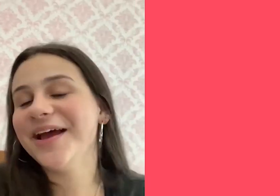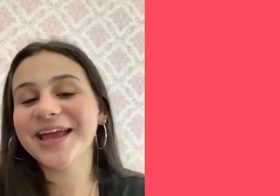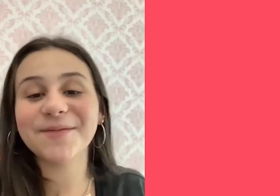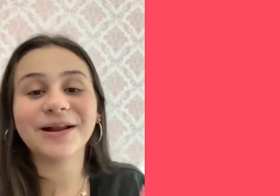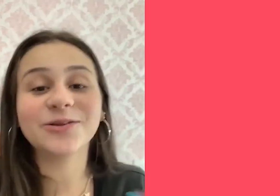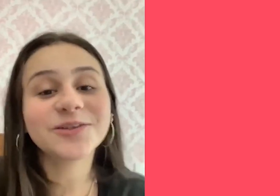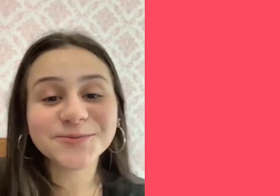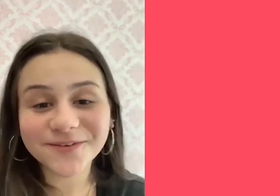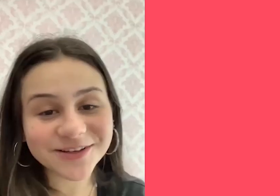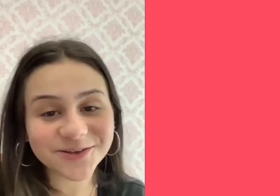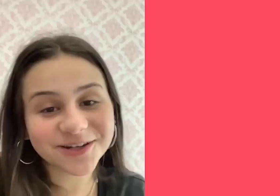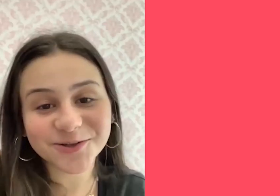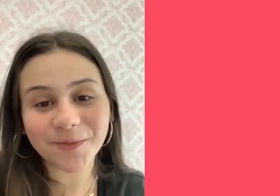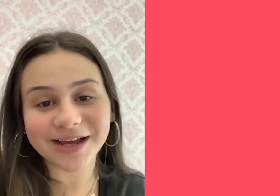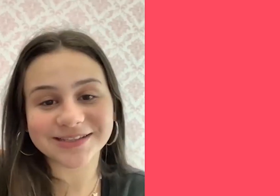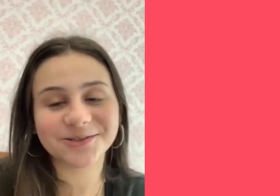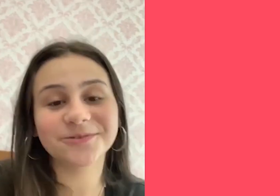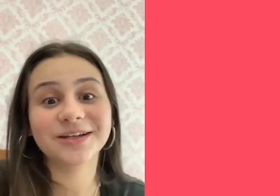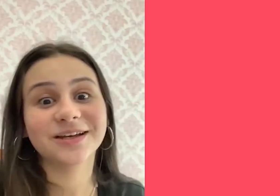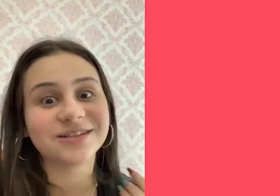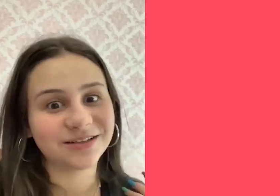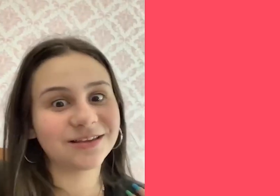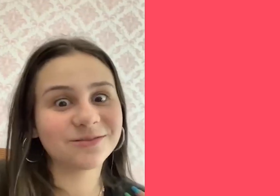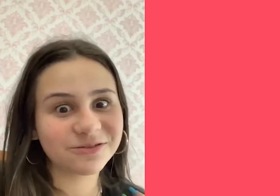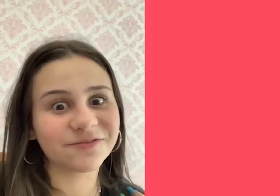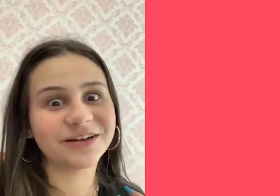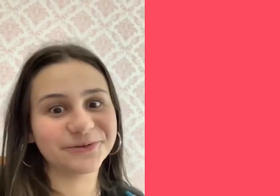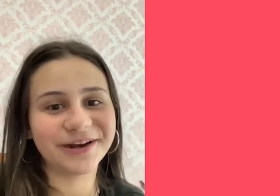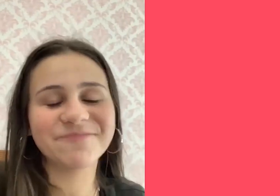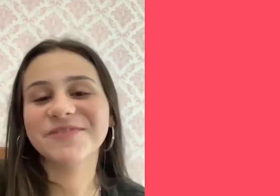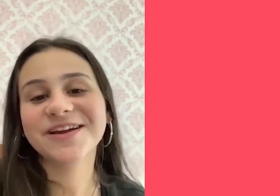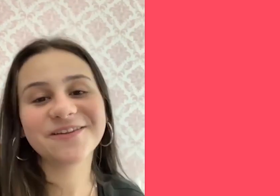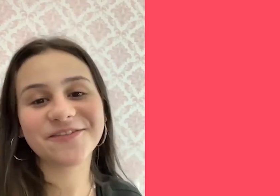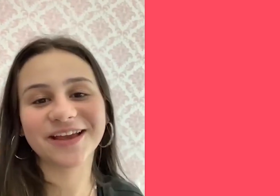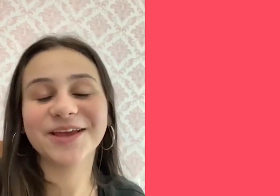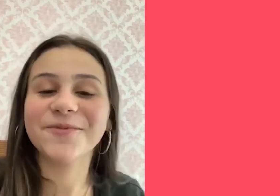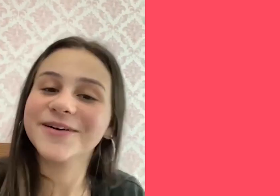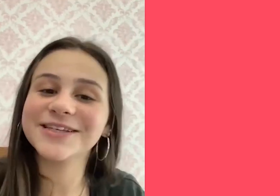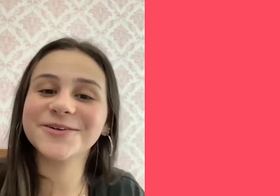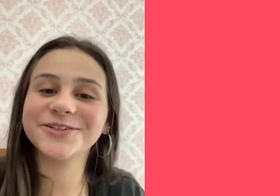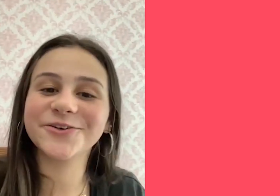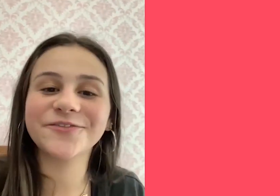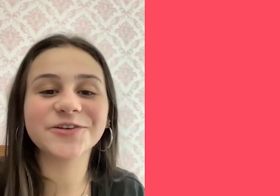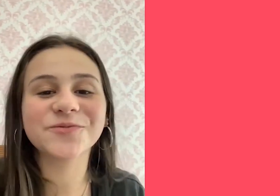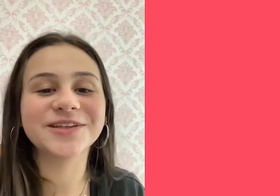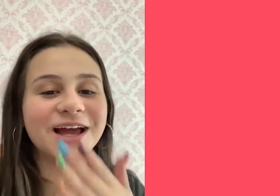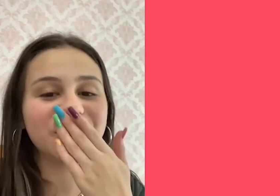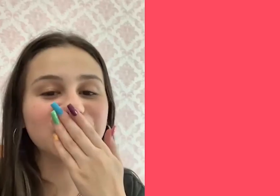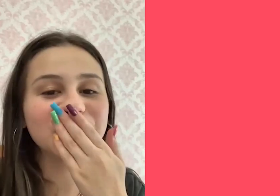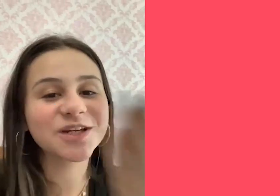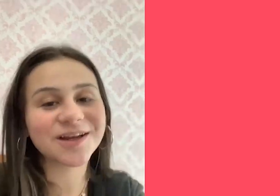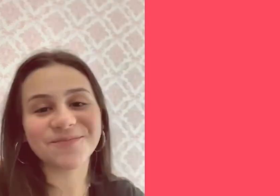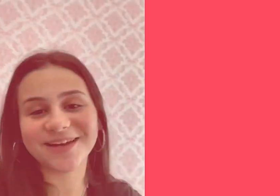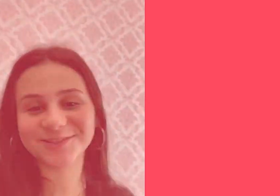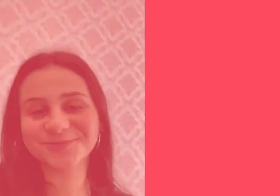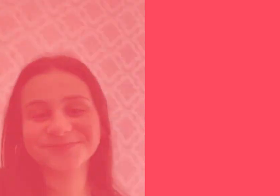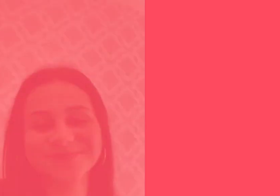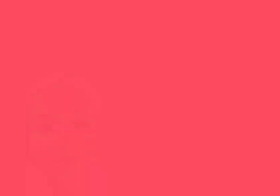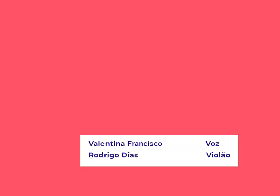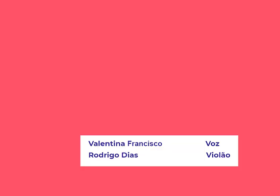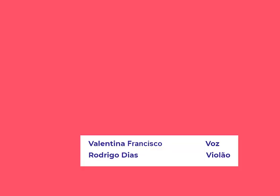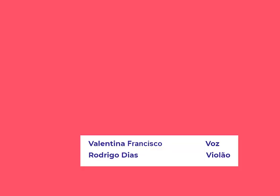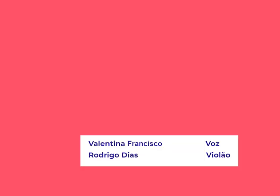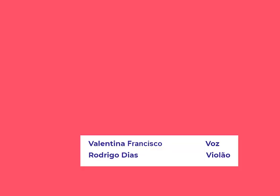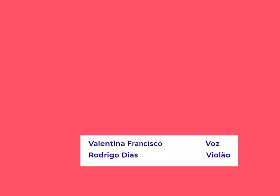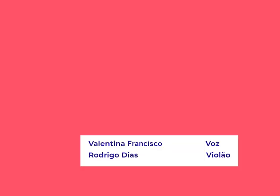para minha mãe e para todos os professores do Brasil Já está tão sofrido Enfim, que bom que você gostou Eu fiz com muito carinho Beijo